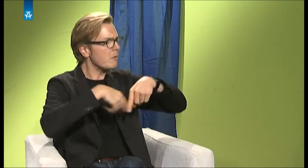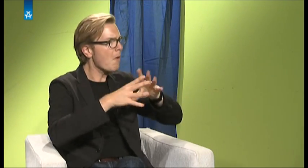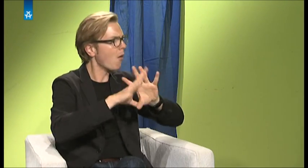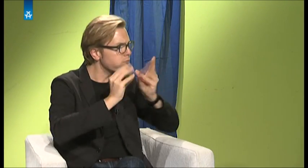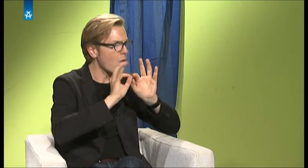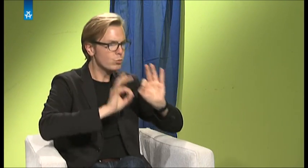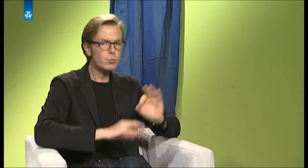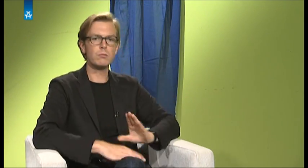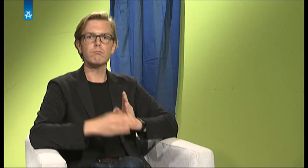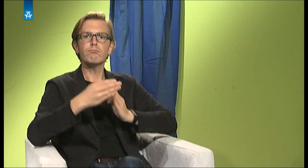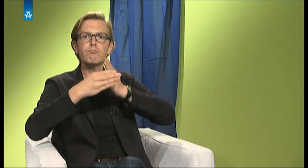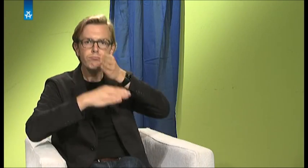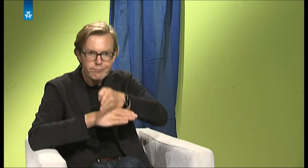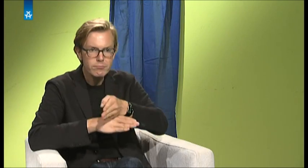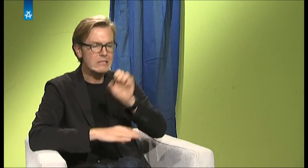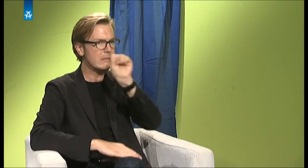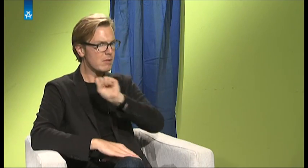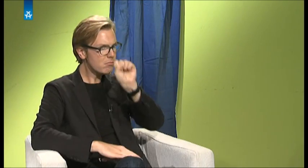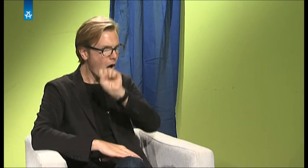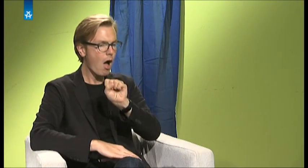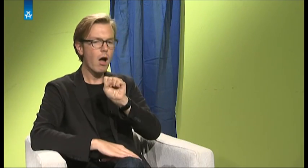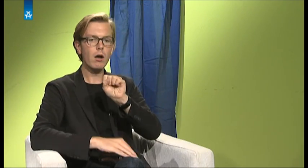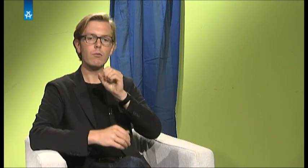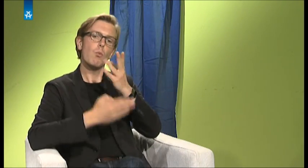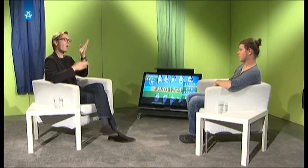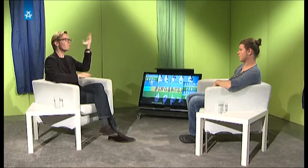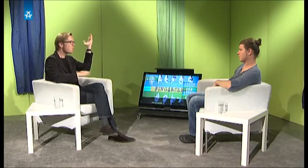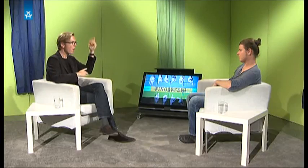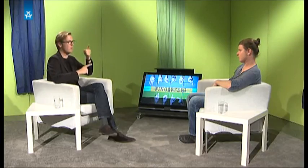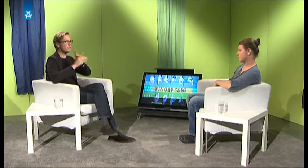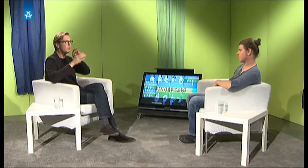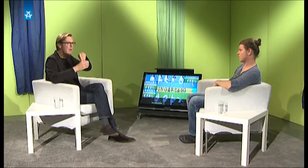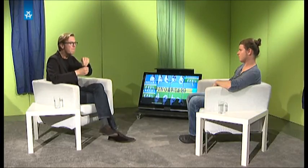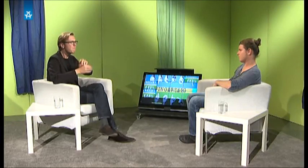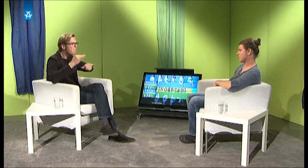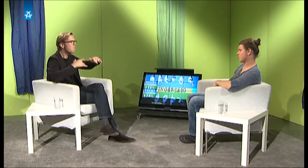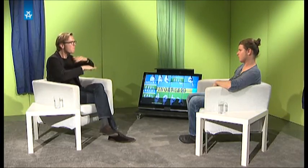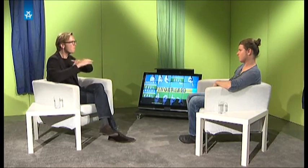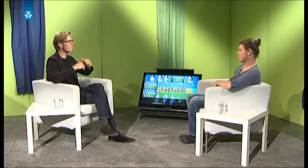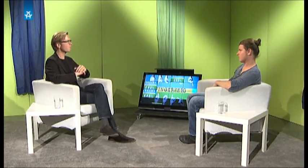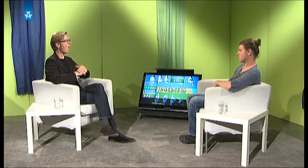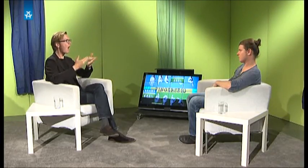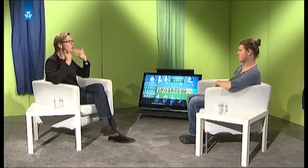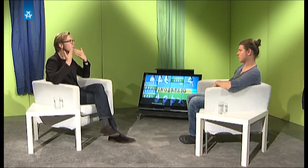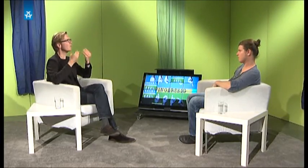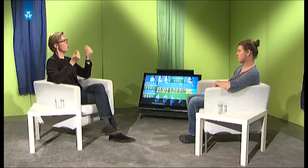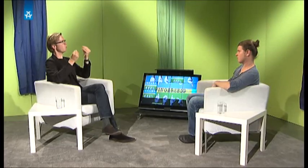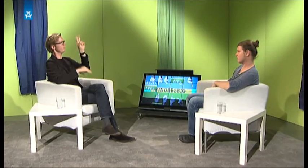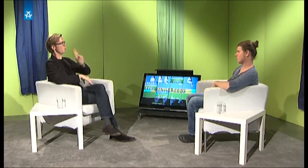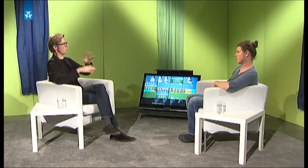möglichen Dinge. Ich habe dann in einem Seminar gesessen oder an Vorträgen gesessen. Die Atmosphäre war eine typische Uni-Atmosphäre, aber ich